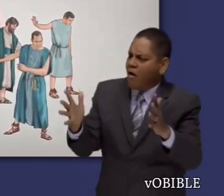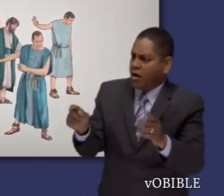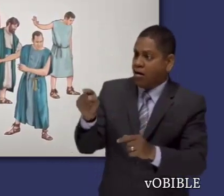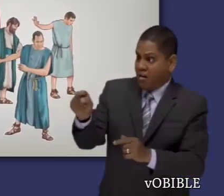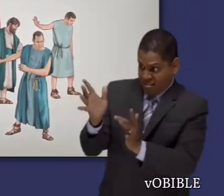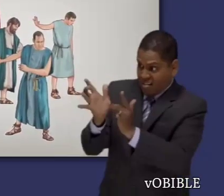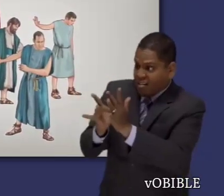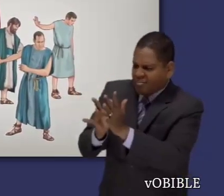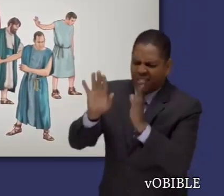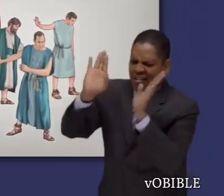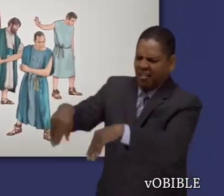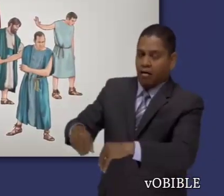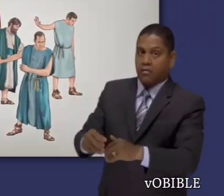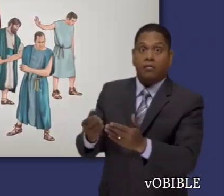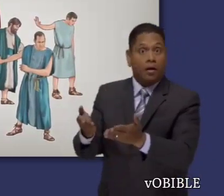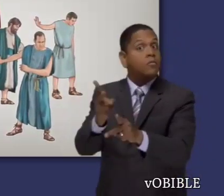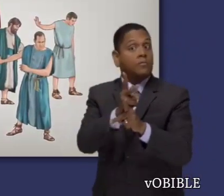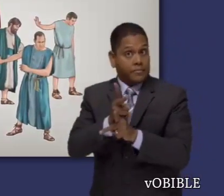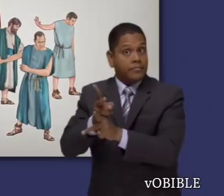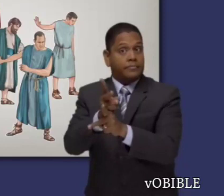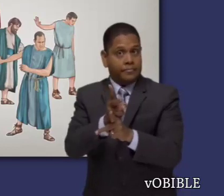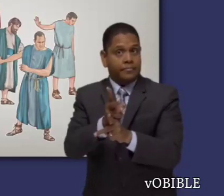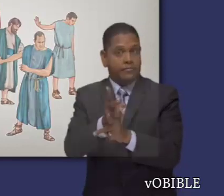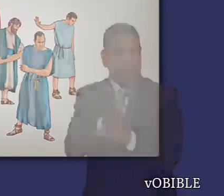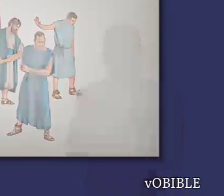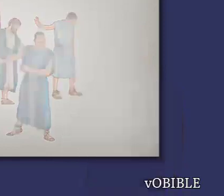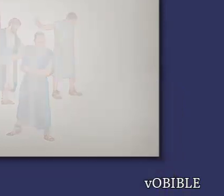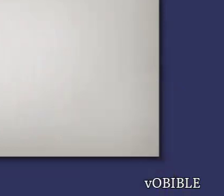y que el Hijo de Dios no había venido como ser humano.